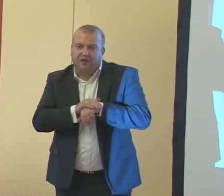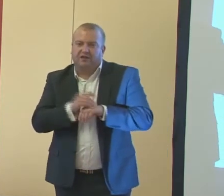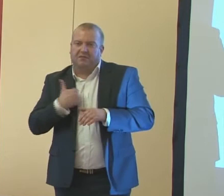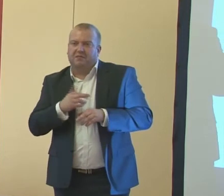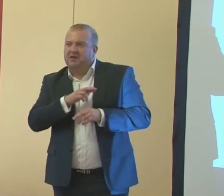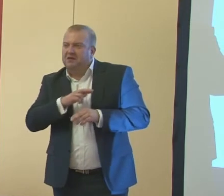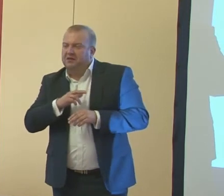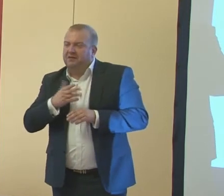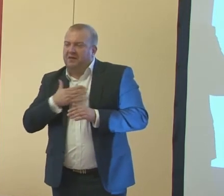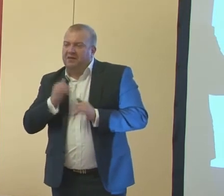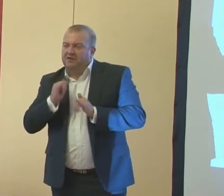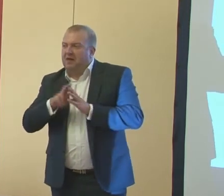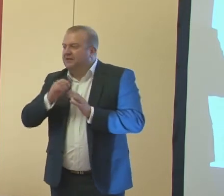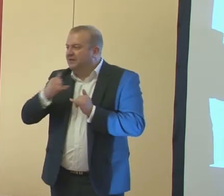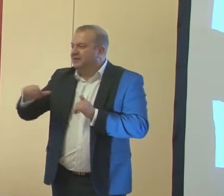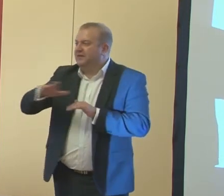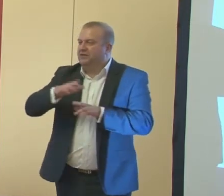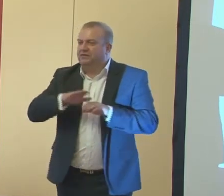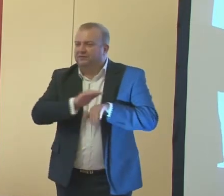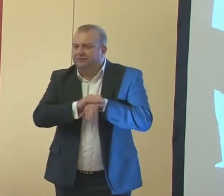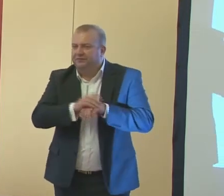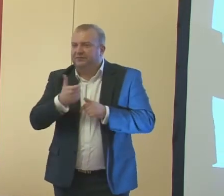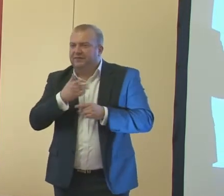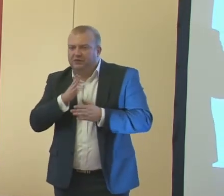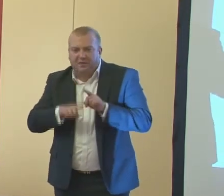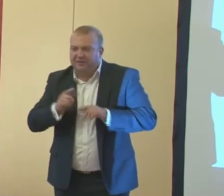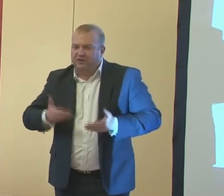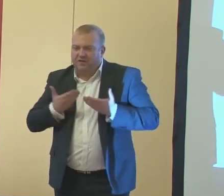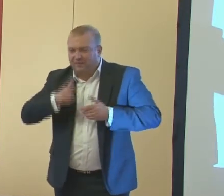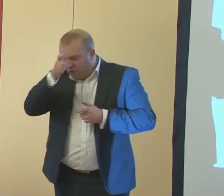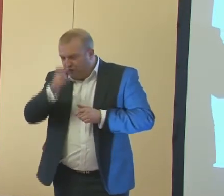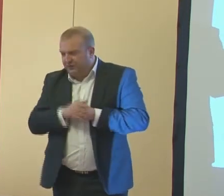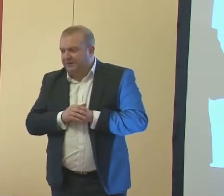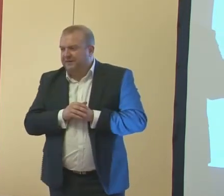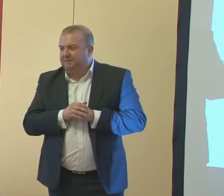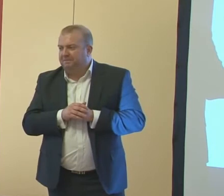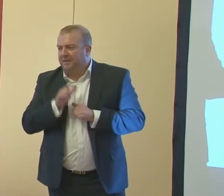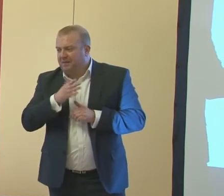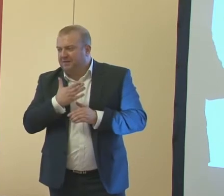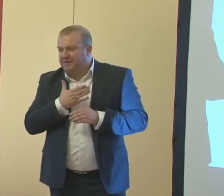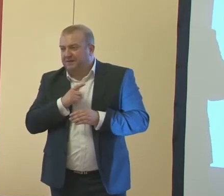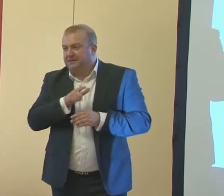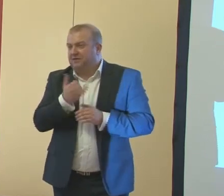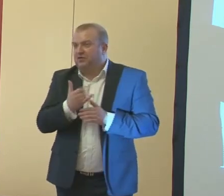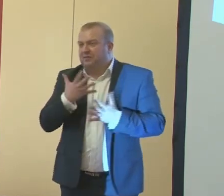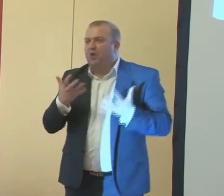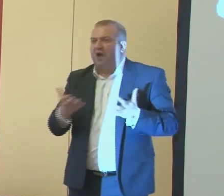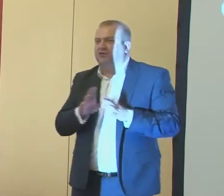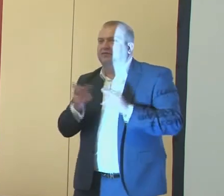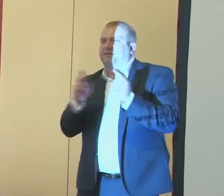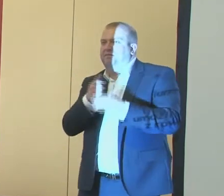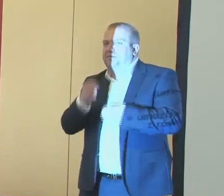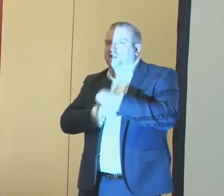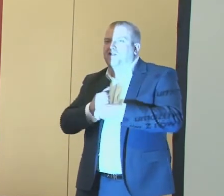z innymi rówieśnikami, również pełnosprawnymi, sprawiły, iż te dzieci mają więcej chęci do tego, by